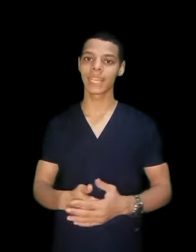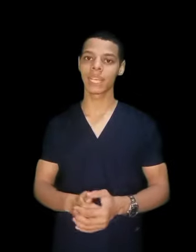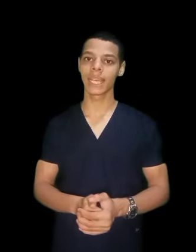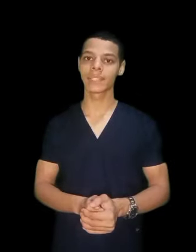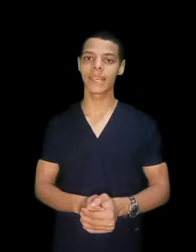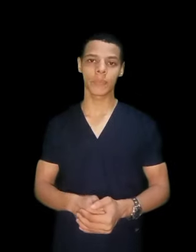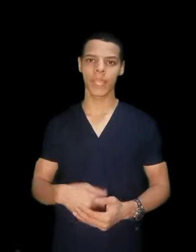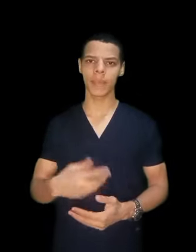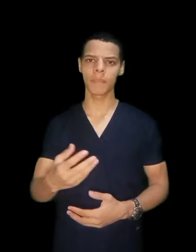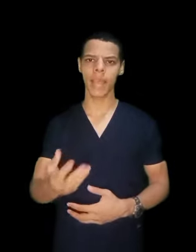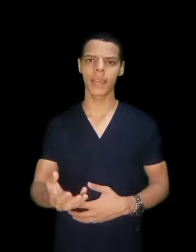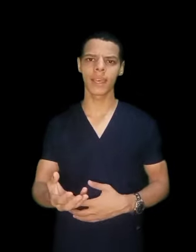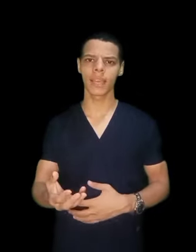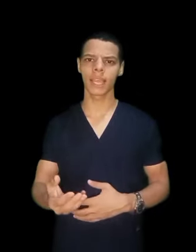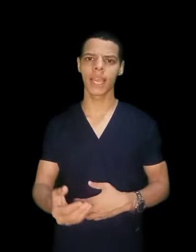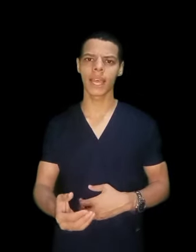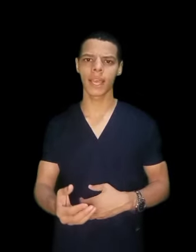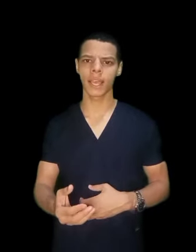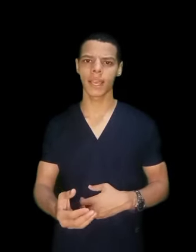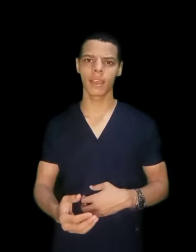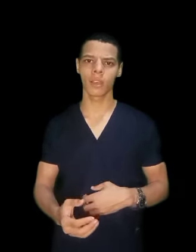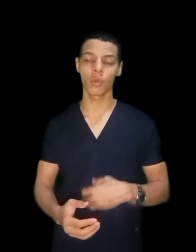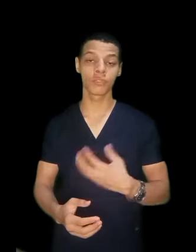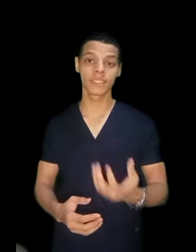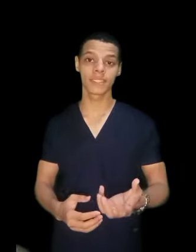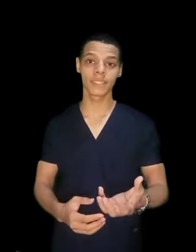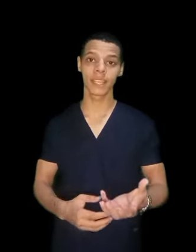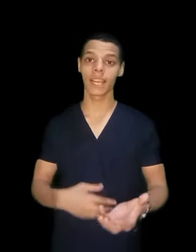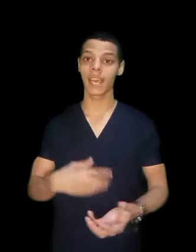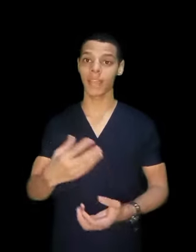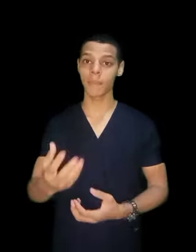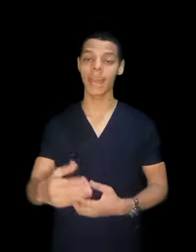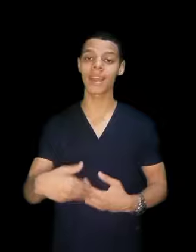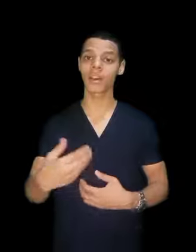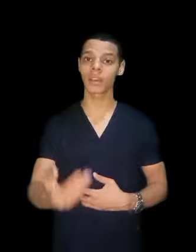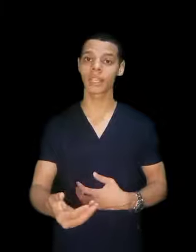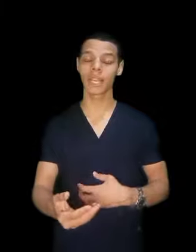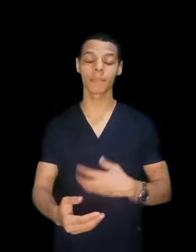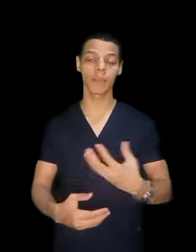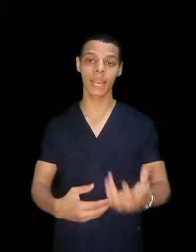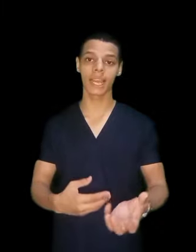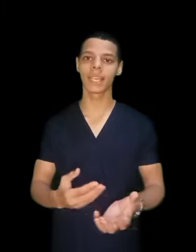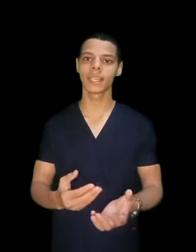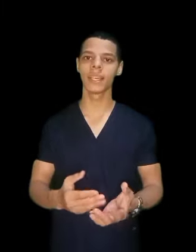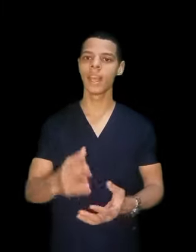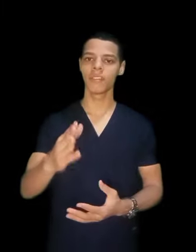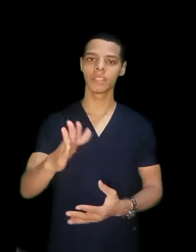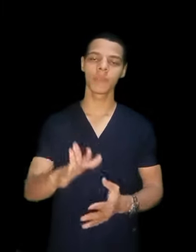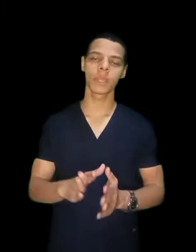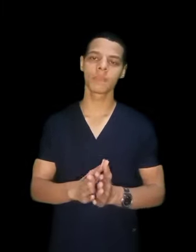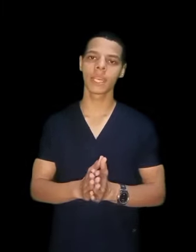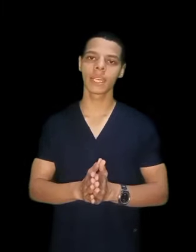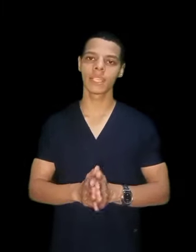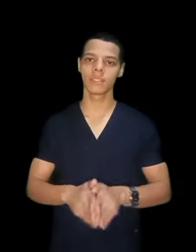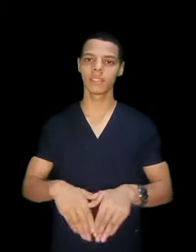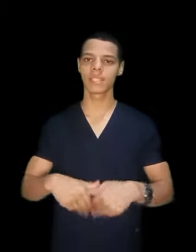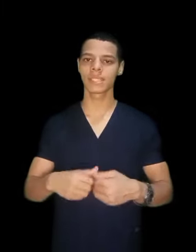لك الداتا كم حالة جالها كوفيد كم حالة خرجت كم حالة كده فانت بتبدأ ان انت